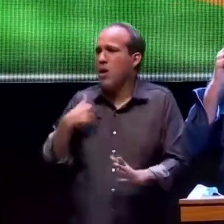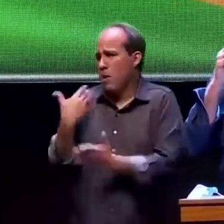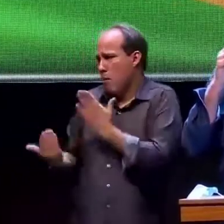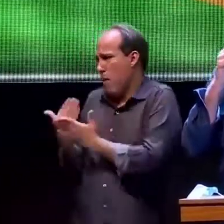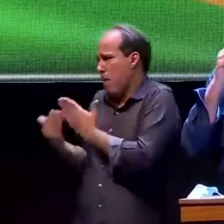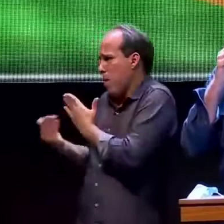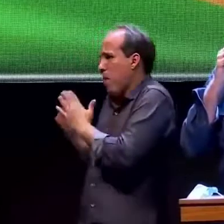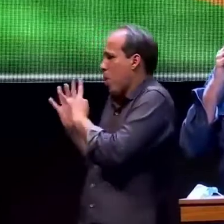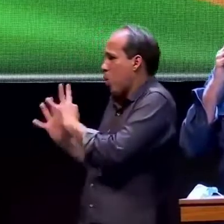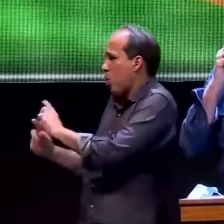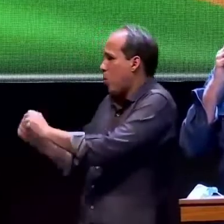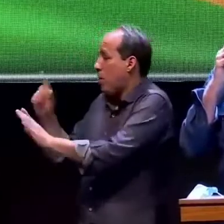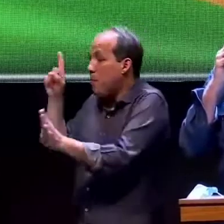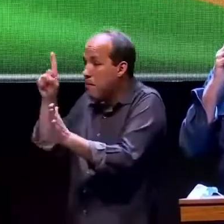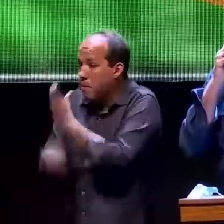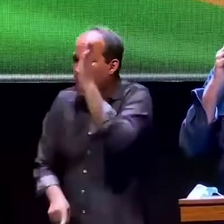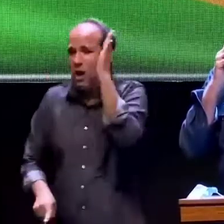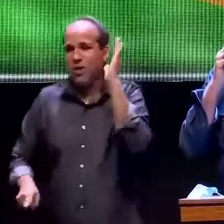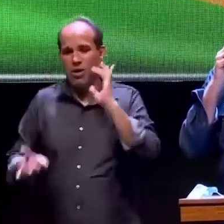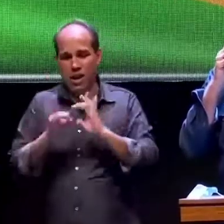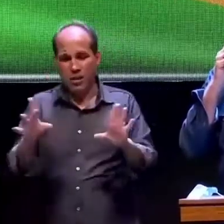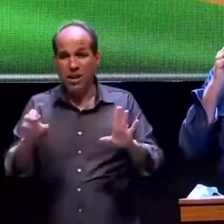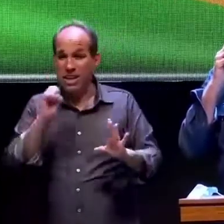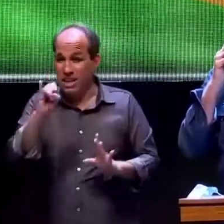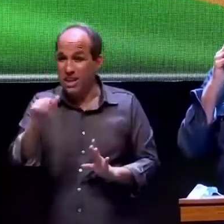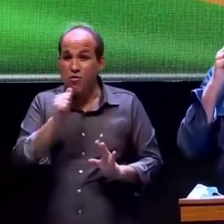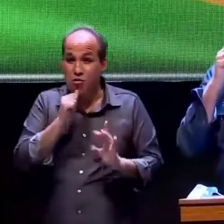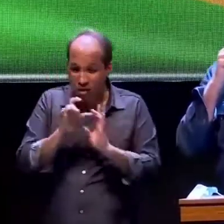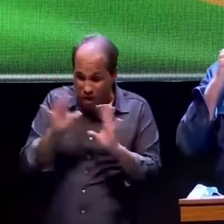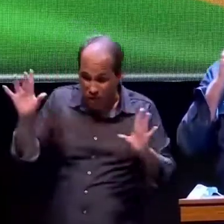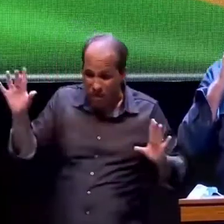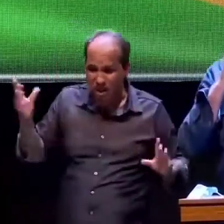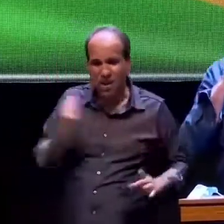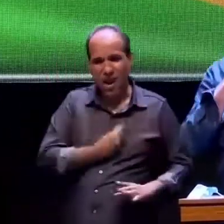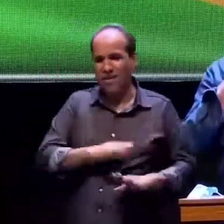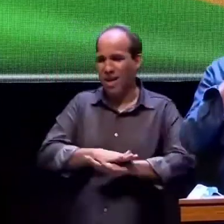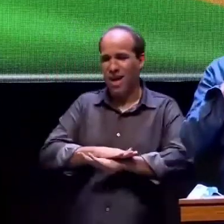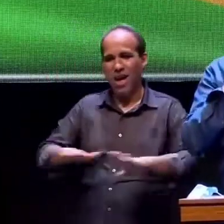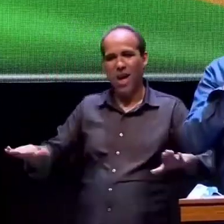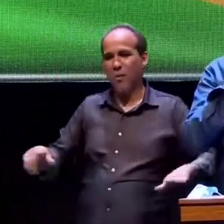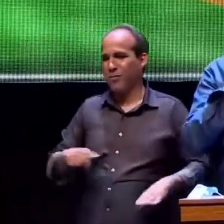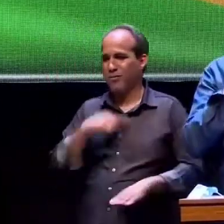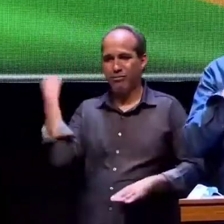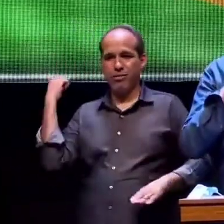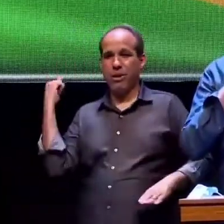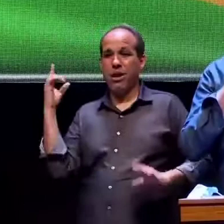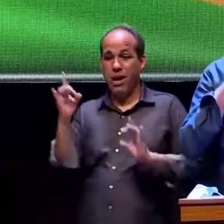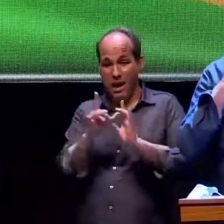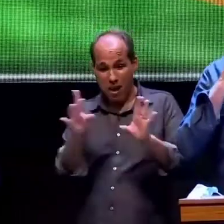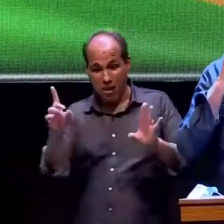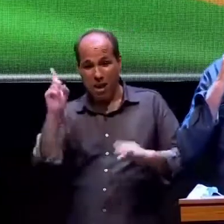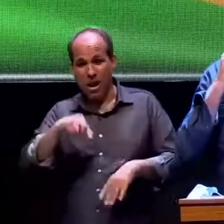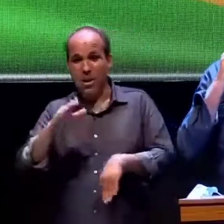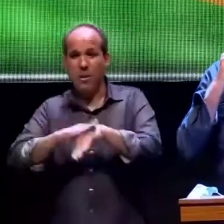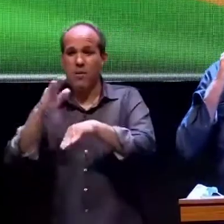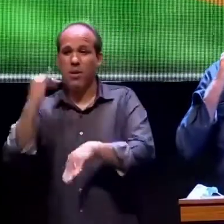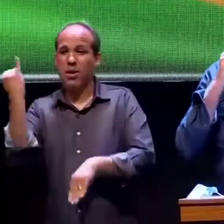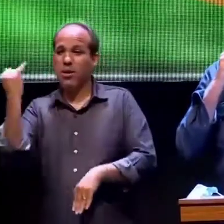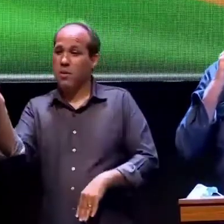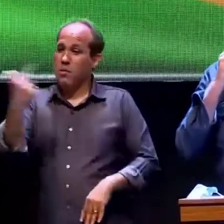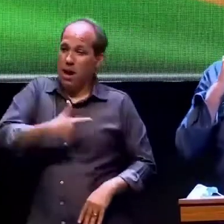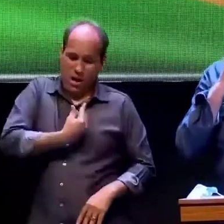mas sem ela a vida acabou e a liberdade é mais importante que a própria vida